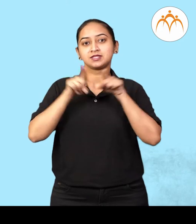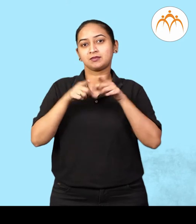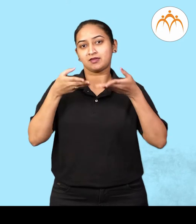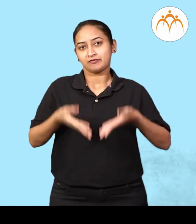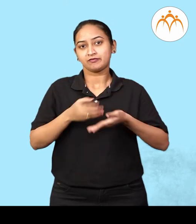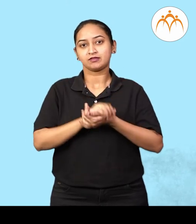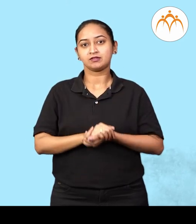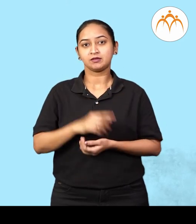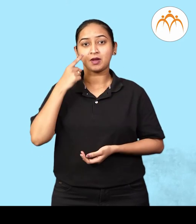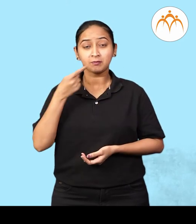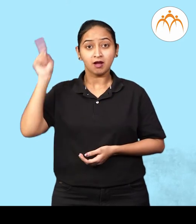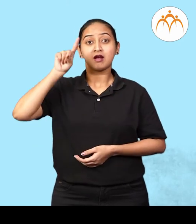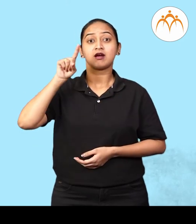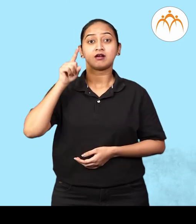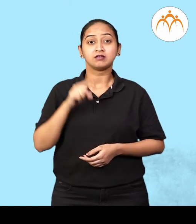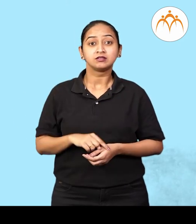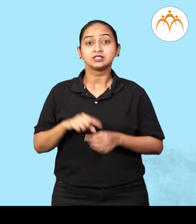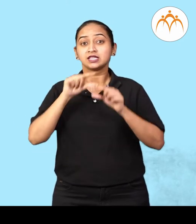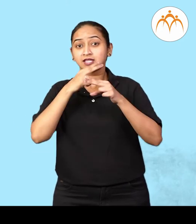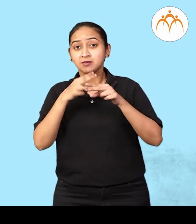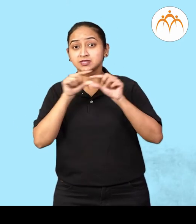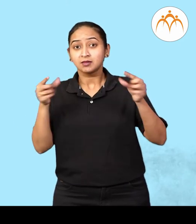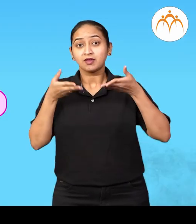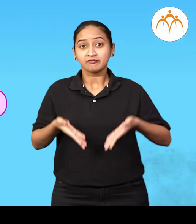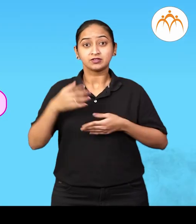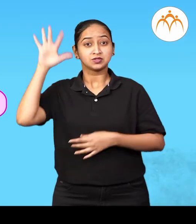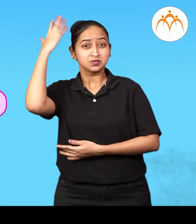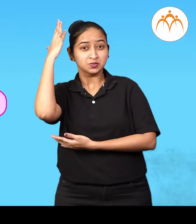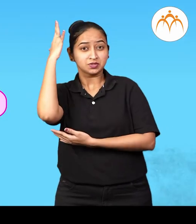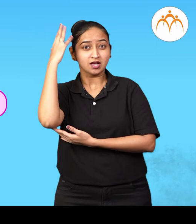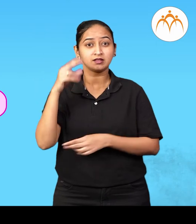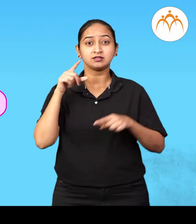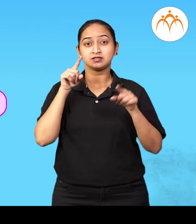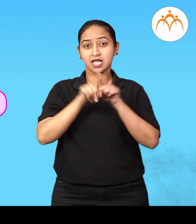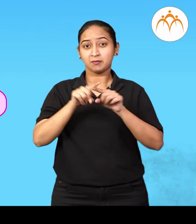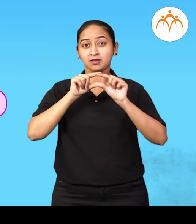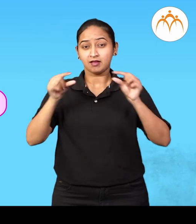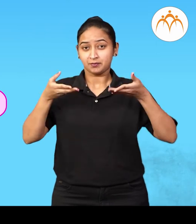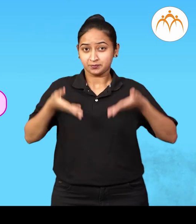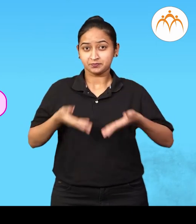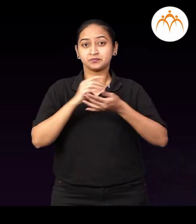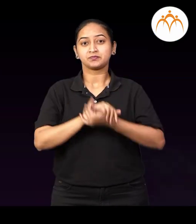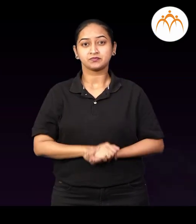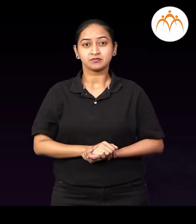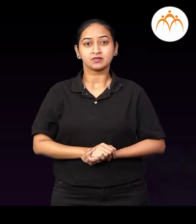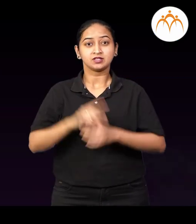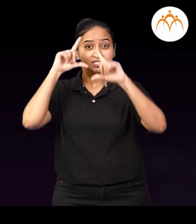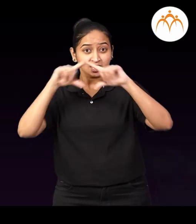माता, वडील, पिता, सूर्य, रवी, चंद्र,